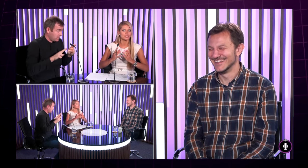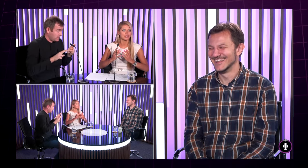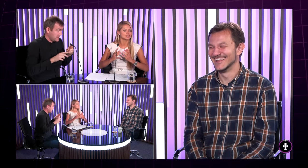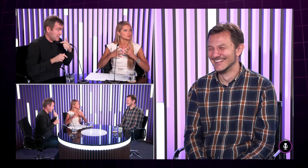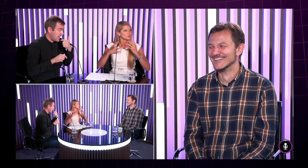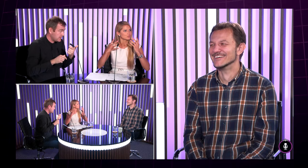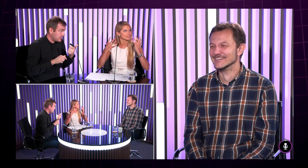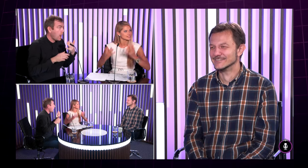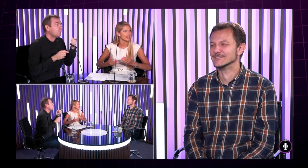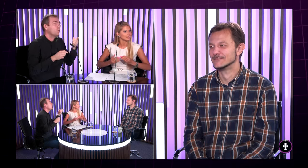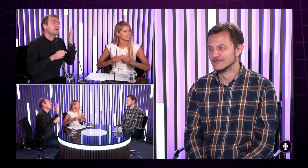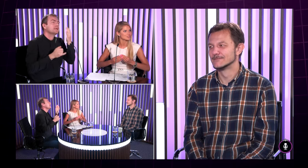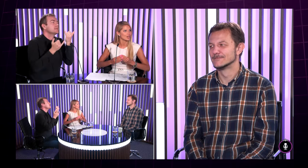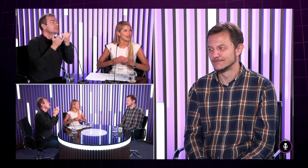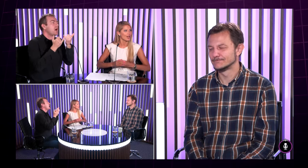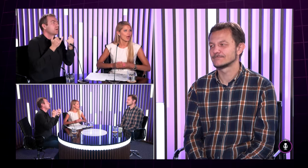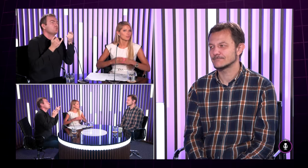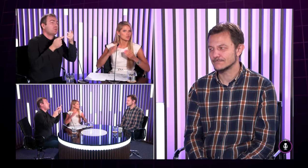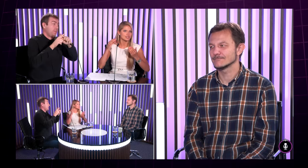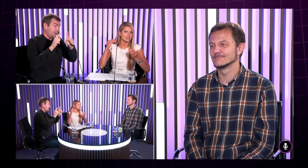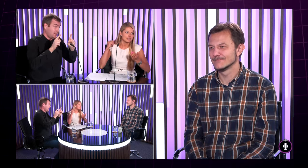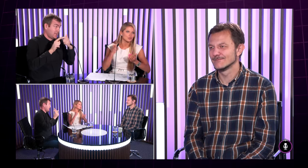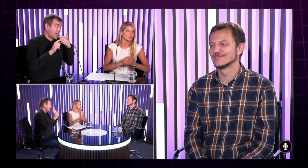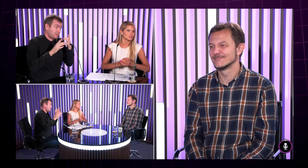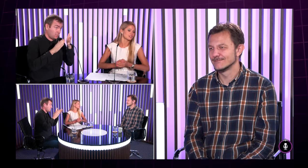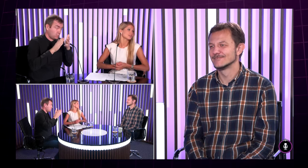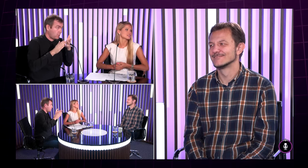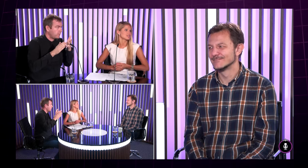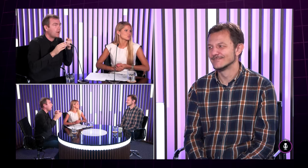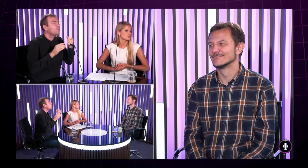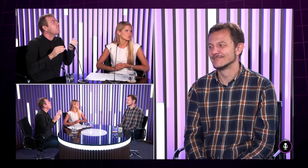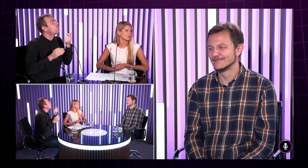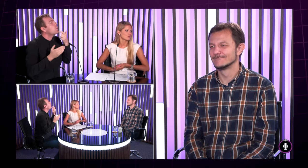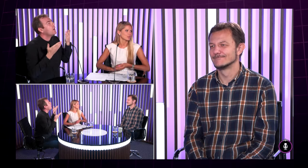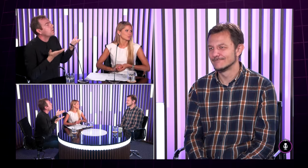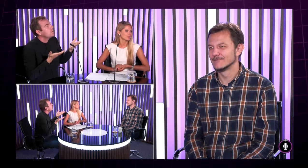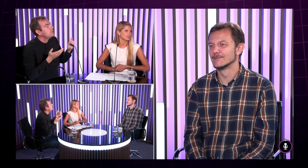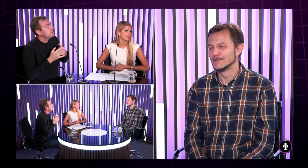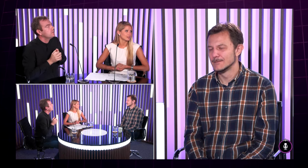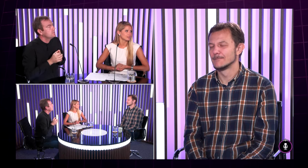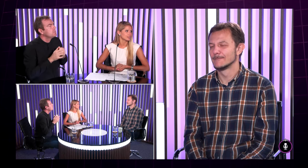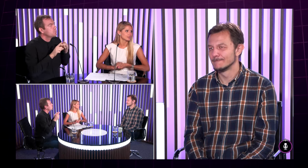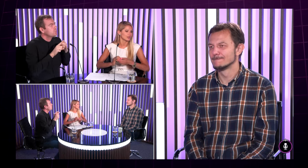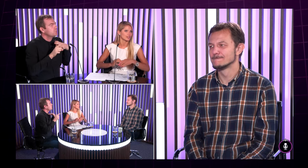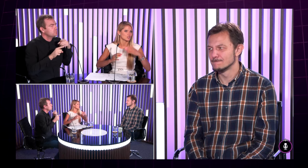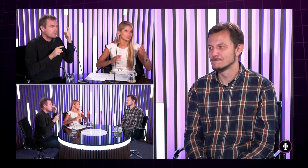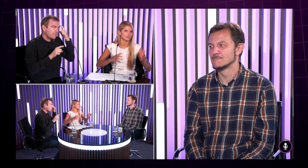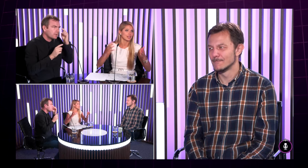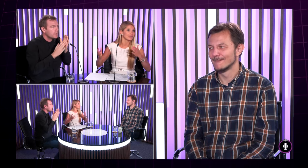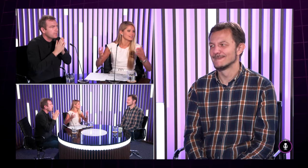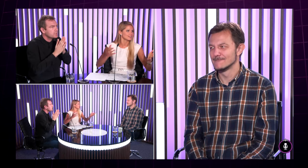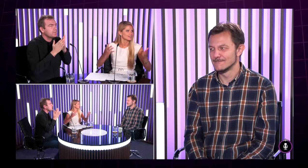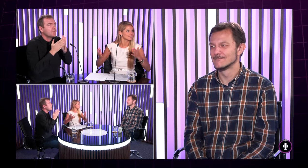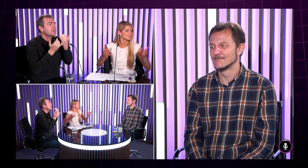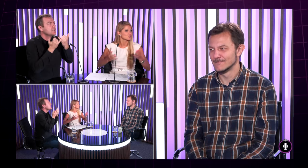problém, že sa nejakým spôsobom tie znaky líšia, alebo že sa jednoducho stretávate s ďalším problémom, na ktorý natrafíte, keď prekračíte